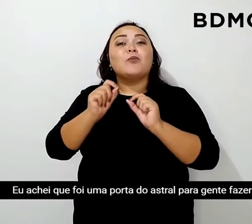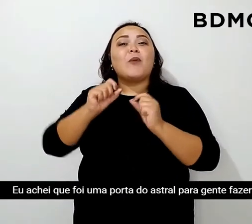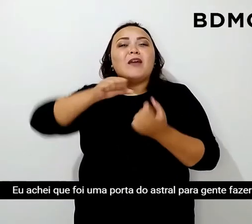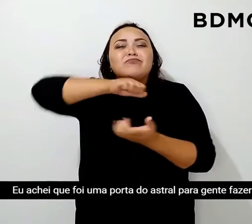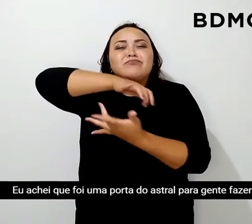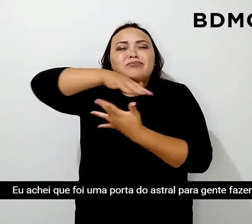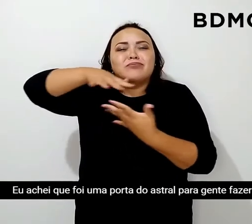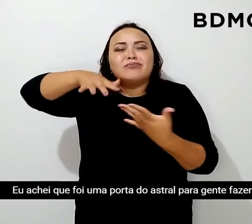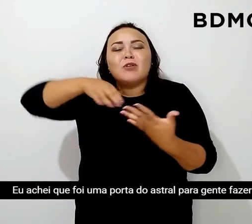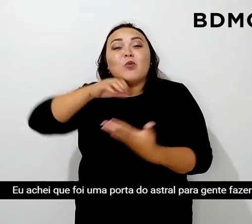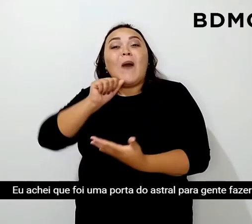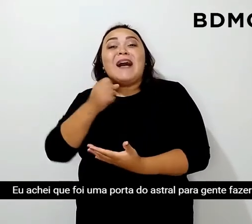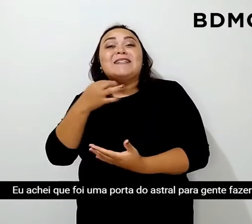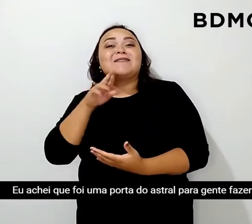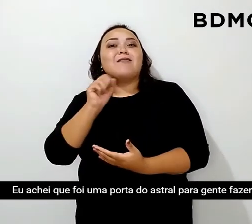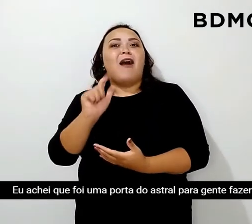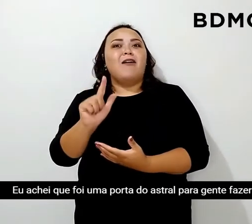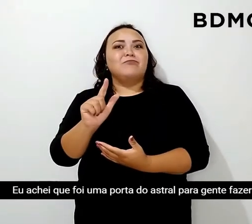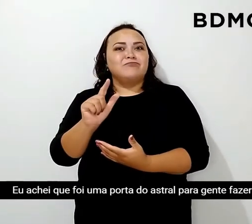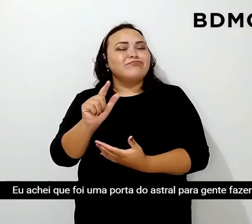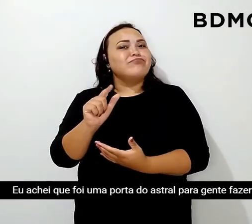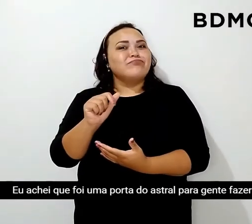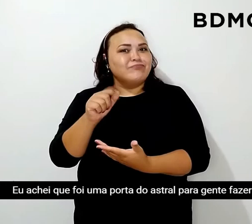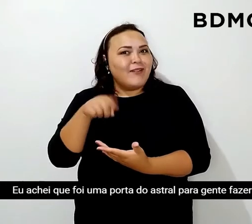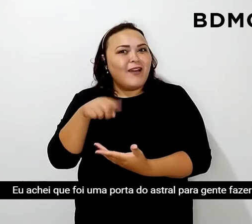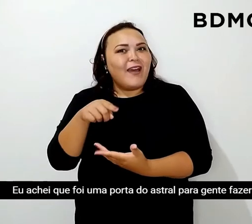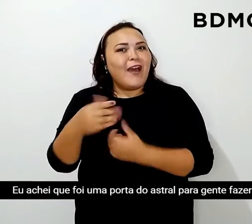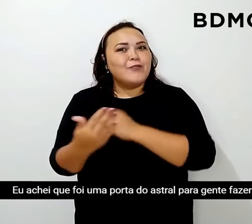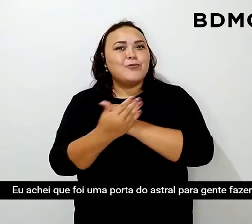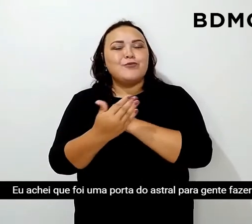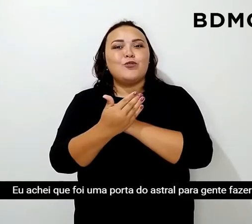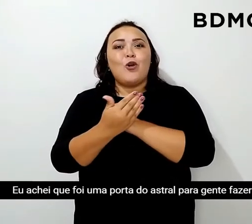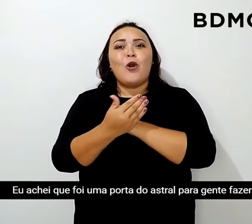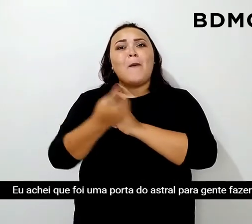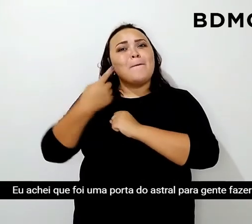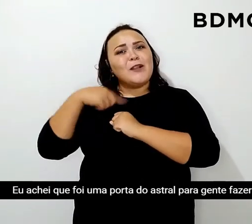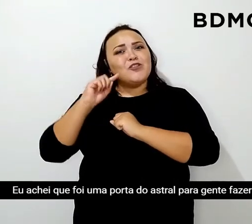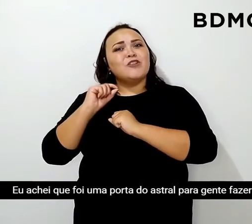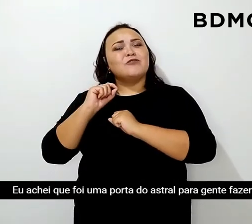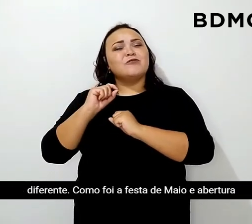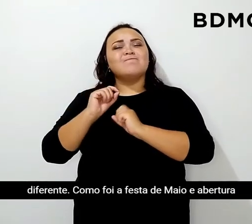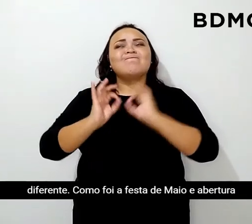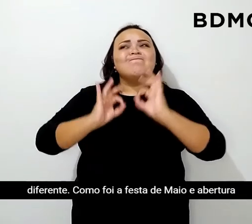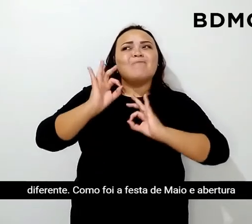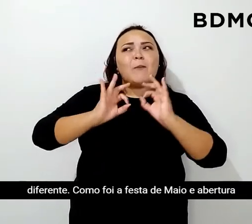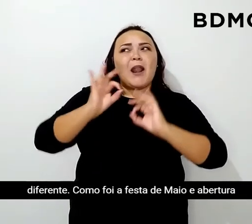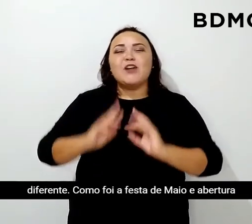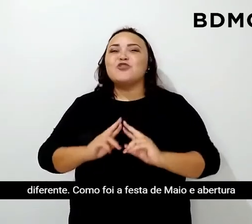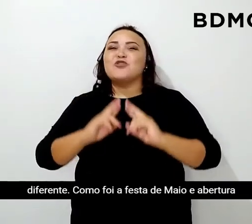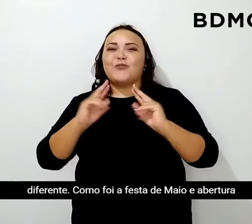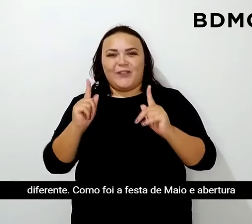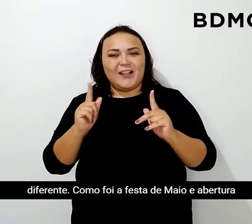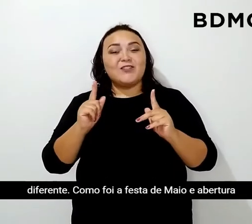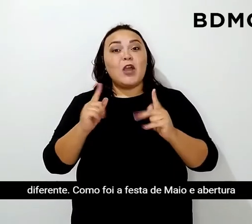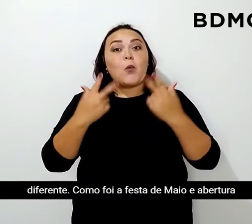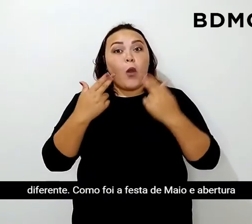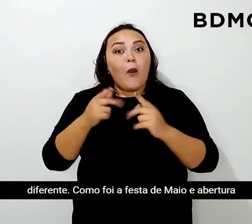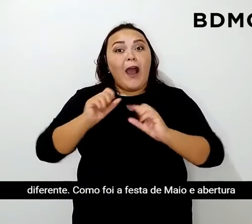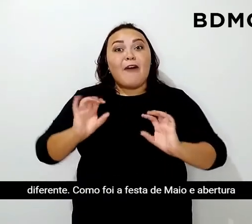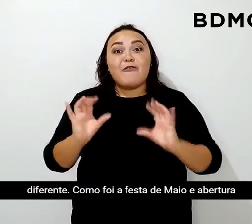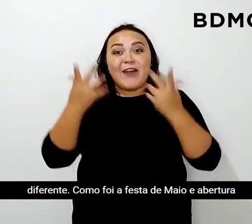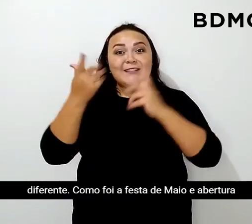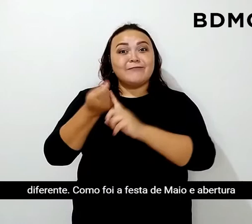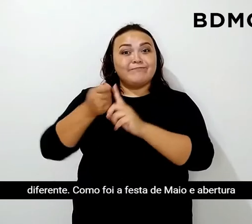astral que, para a gente fazer diferente. Como foi a